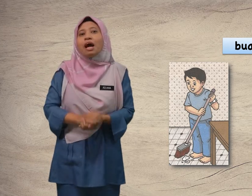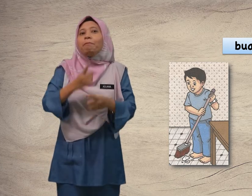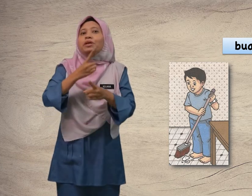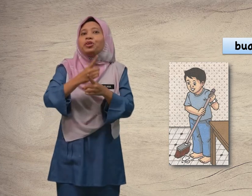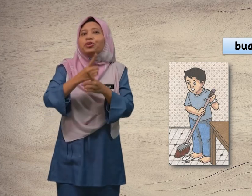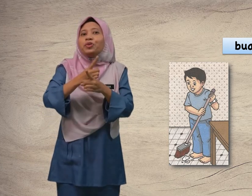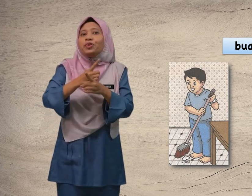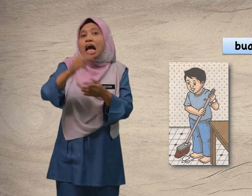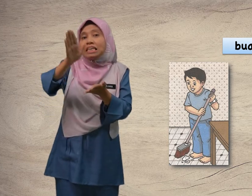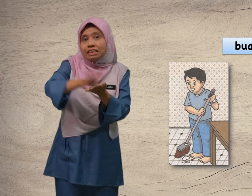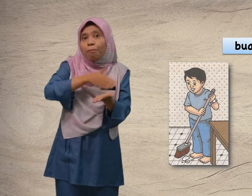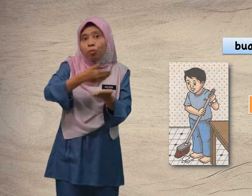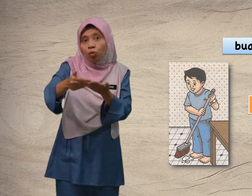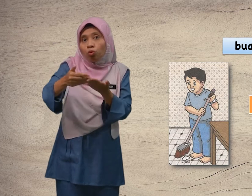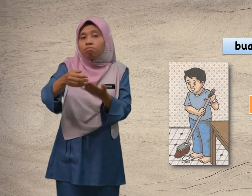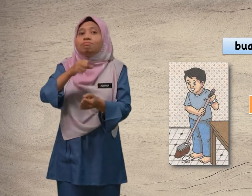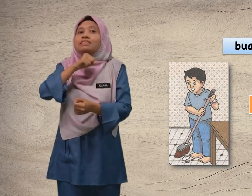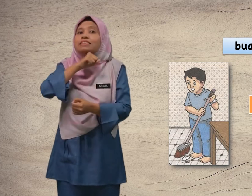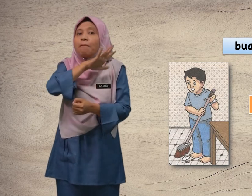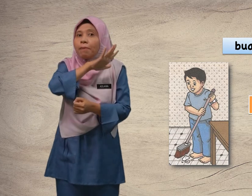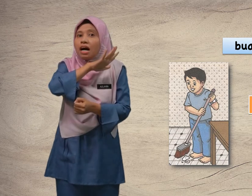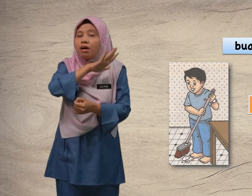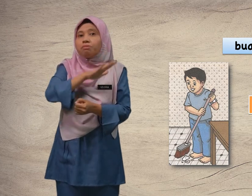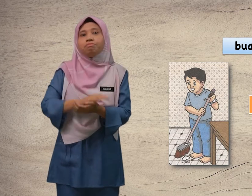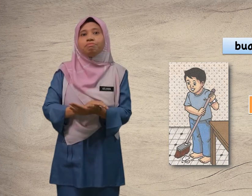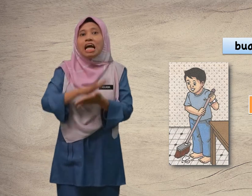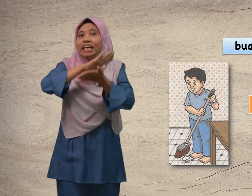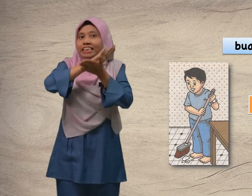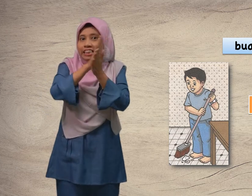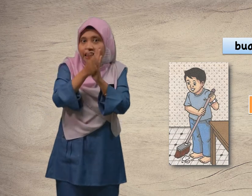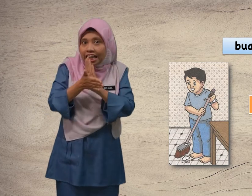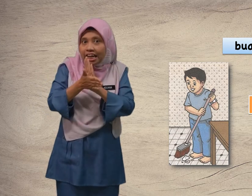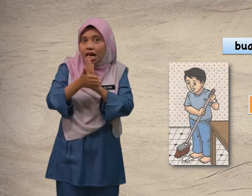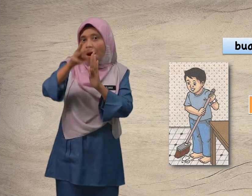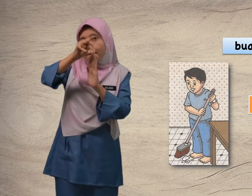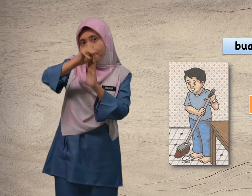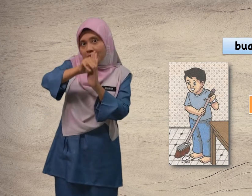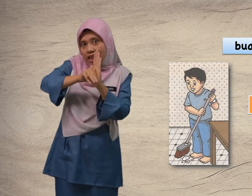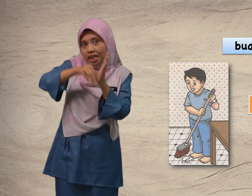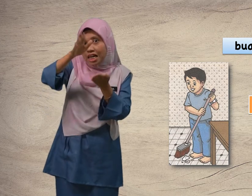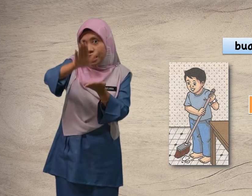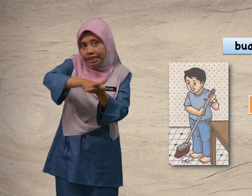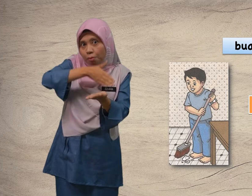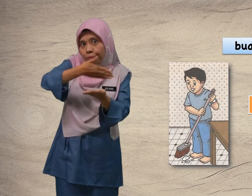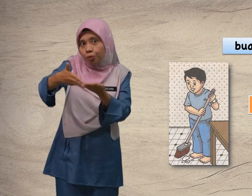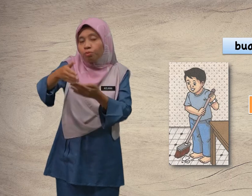Betul. Sapu sampah. Jadi, menyapu